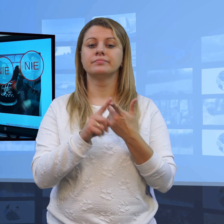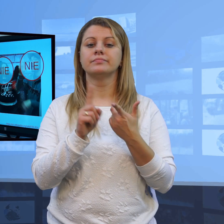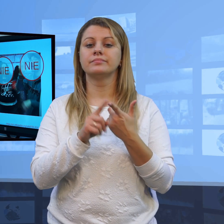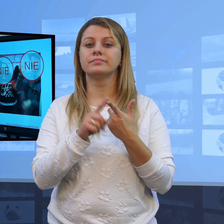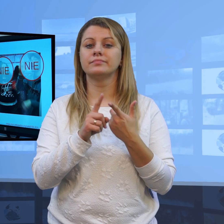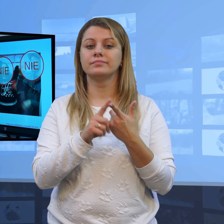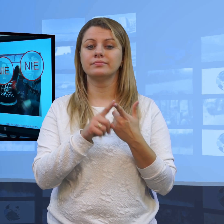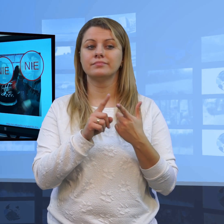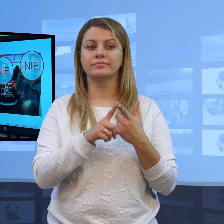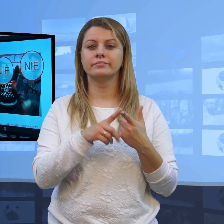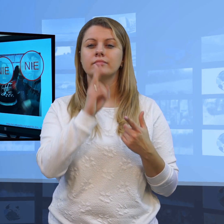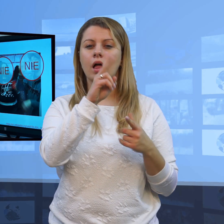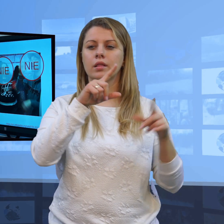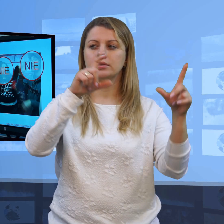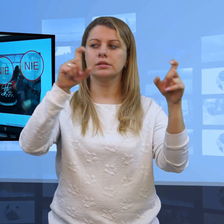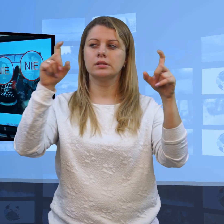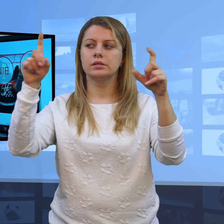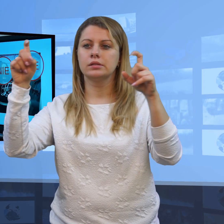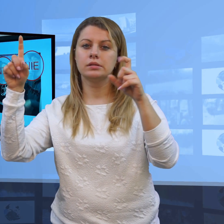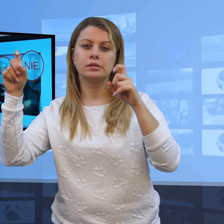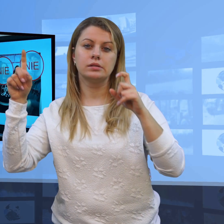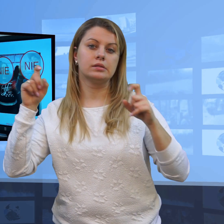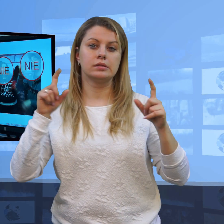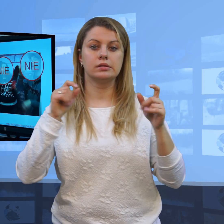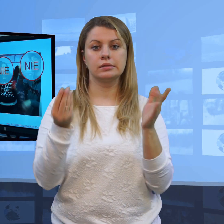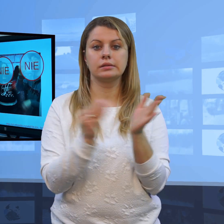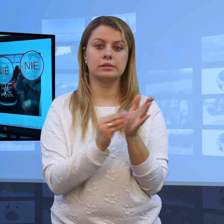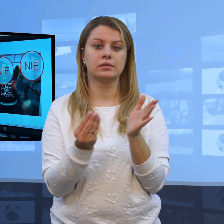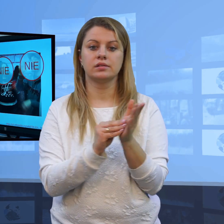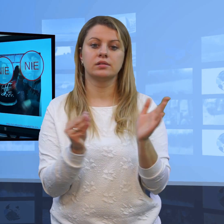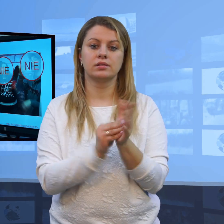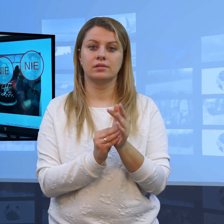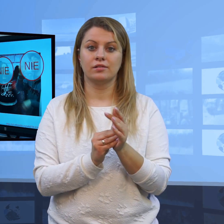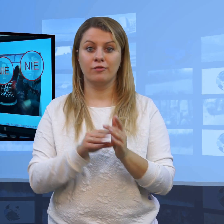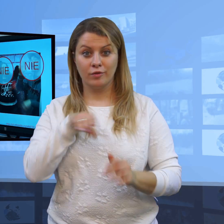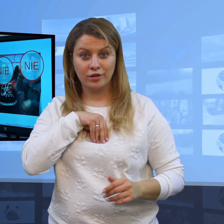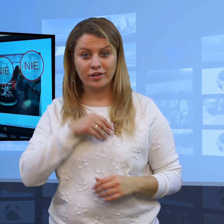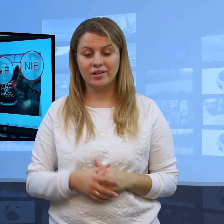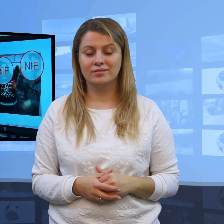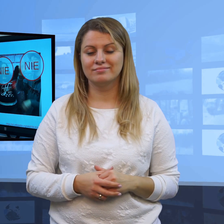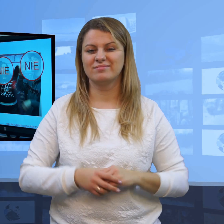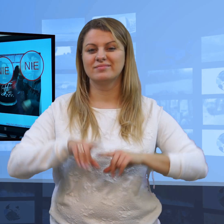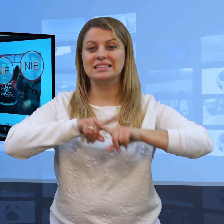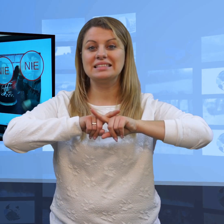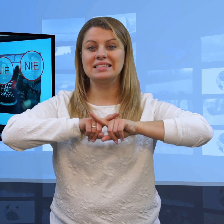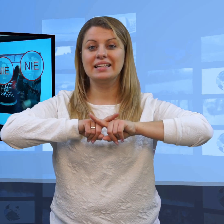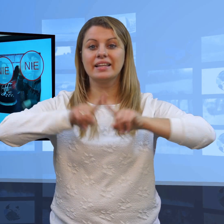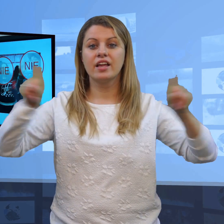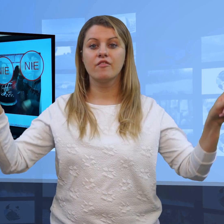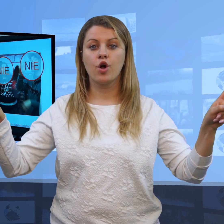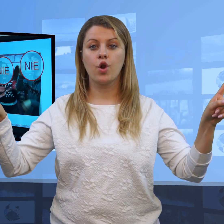robić zdjęcia każdej osoby, które spotkamy i je publikować. To jest ochrona wizerunku. Jeżeli